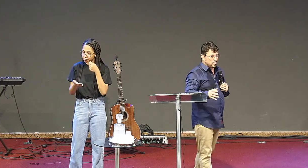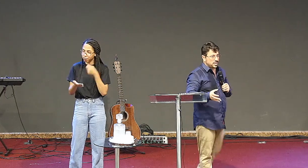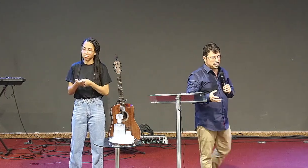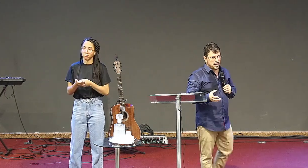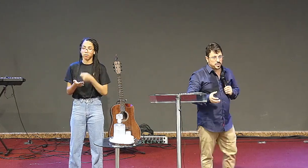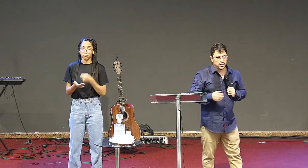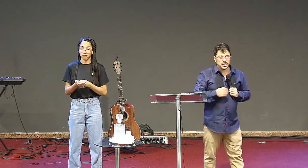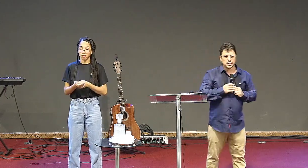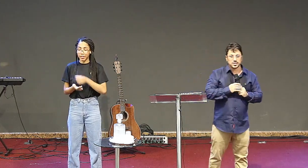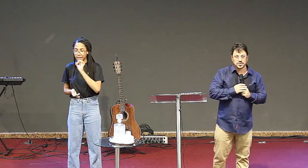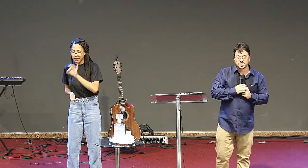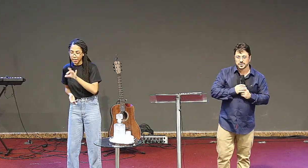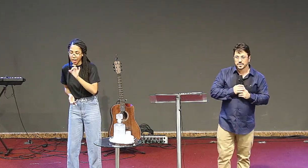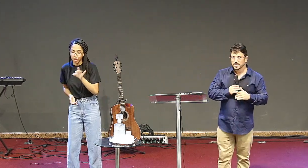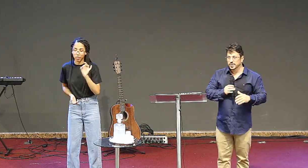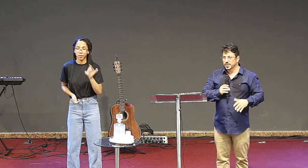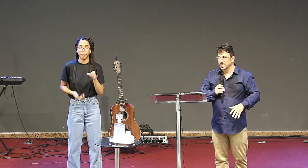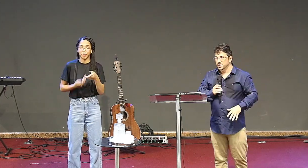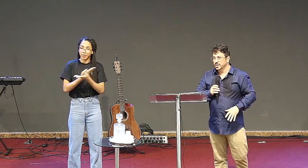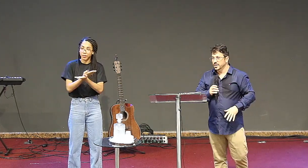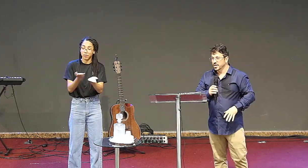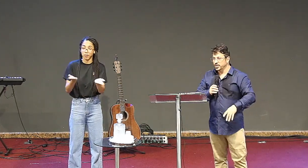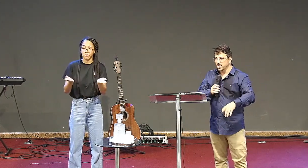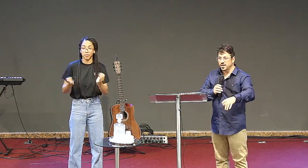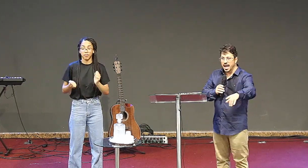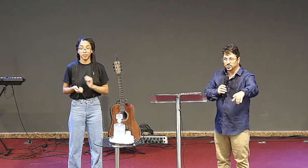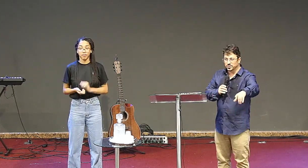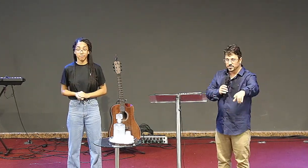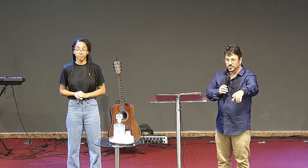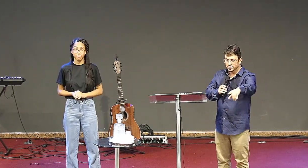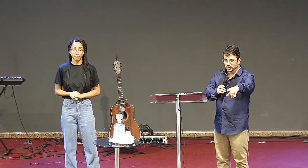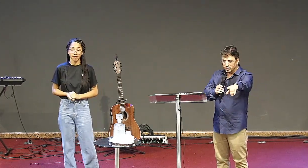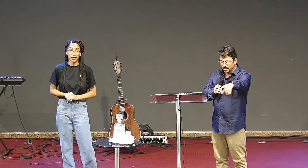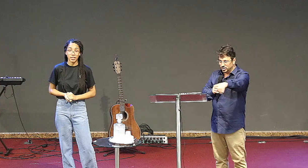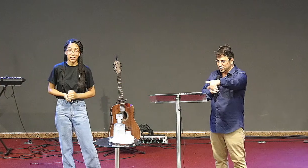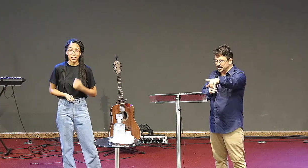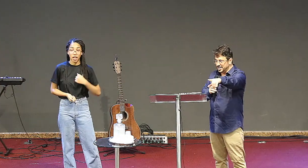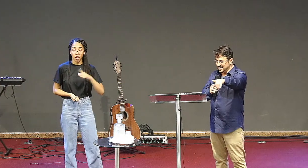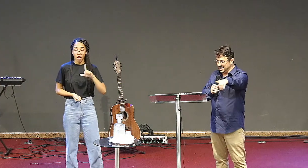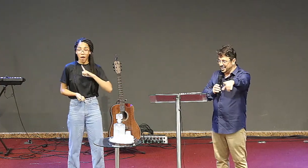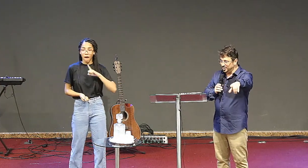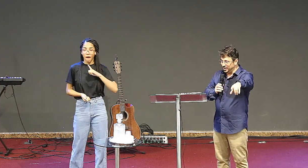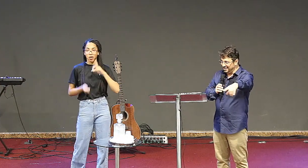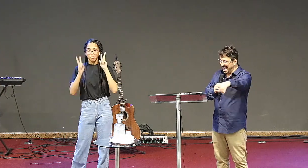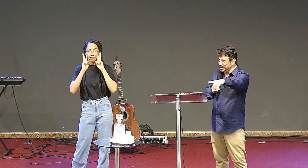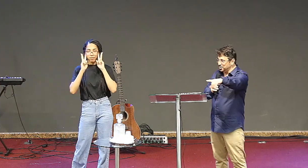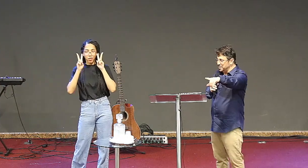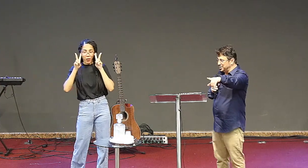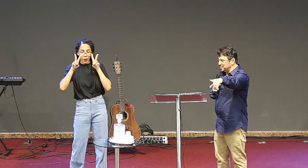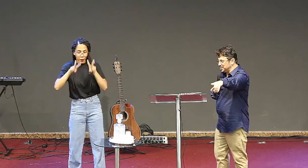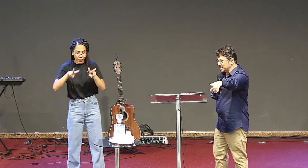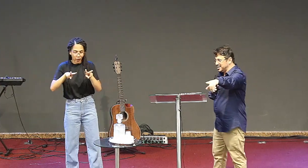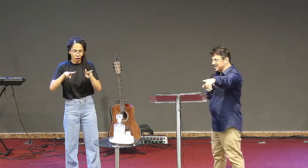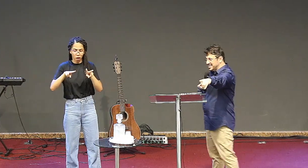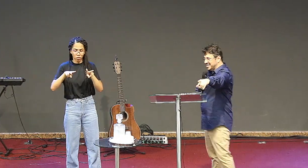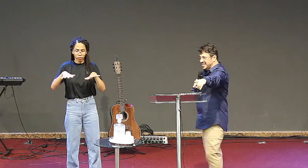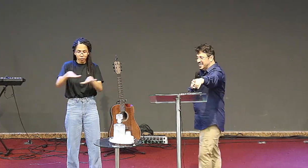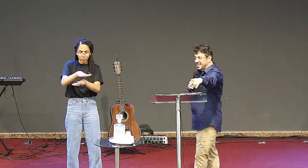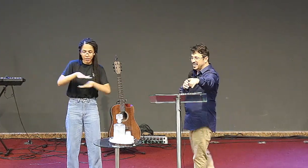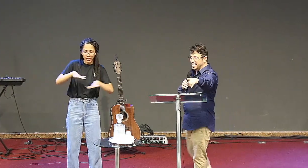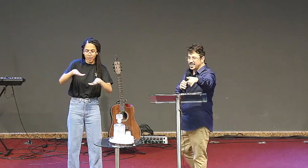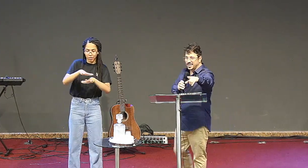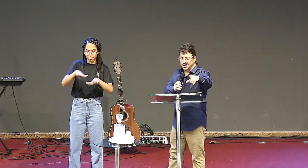vamos trazer para a gente, eu tenho olhado no meio de vocês aí, eu tenho andado no meio de vocês,